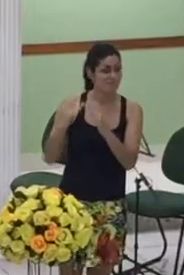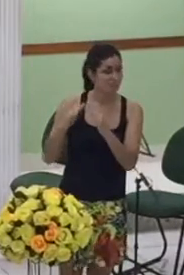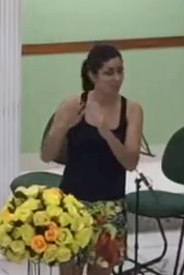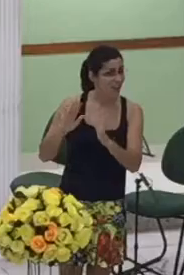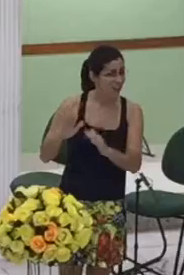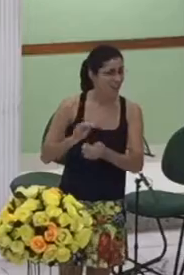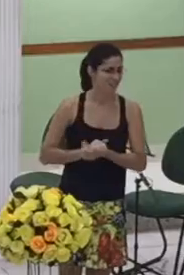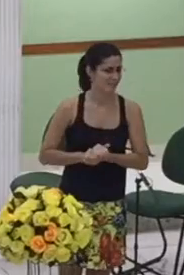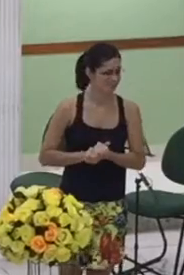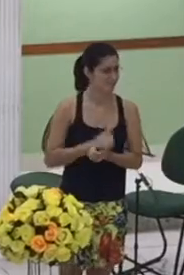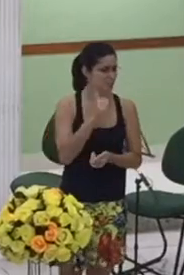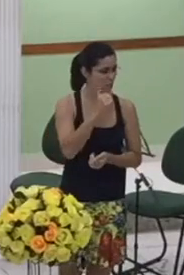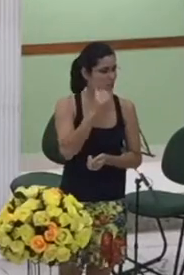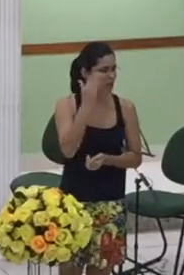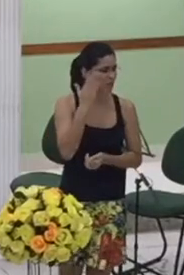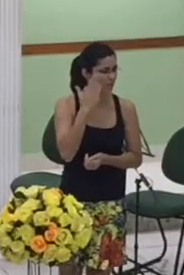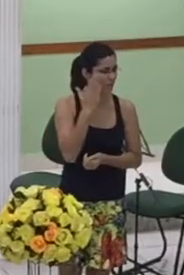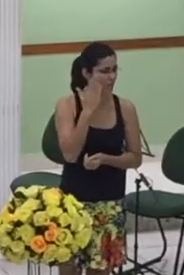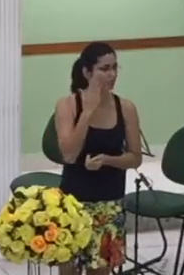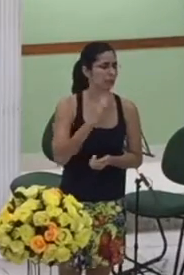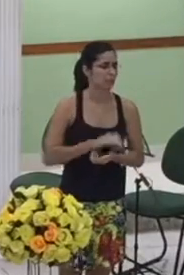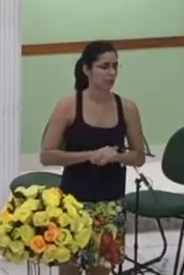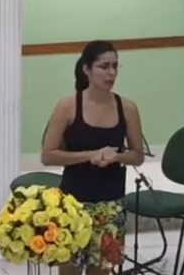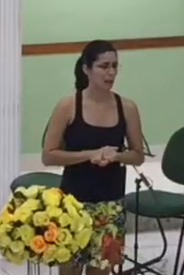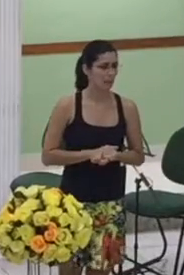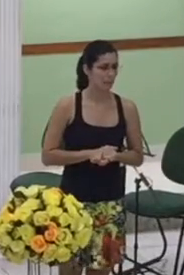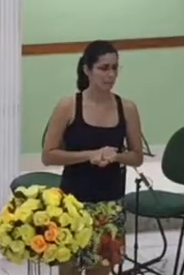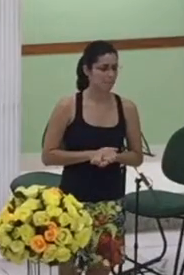vai é só a gente o chefe vai ficar só o espião